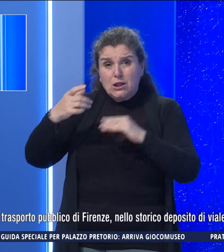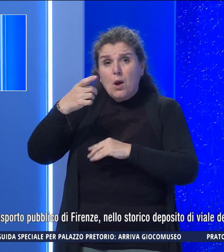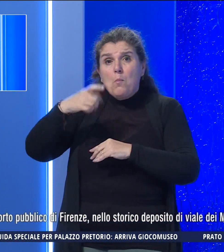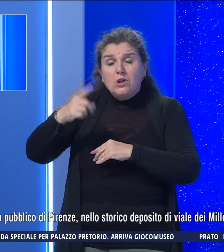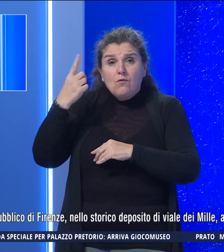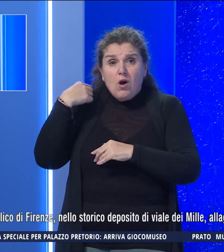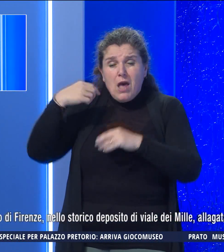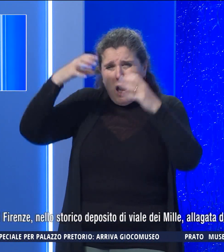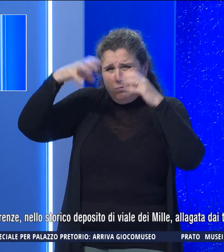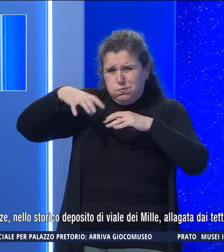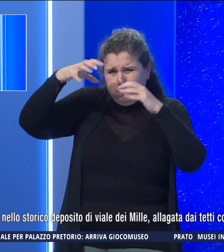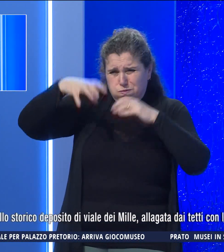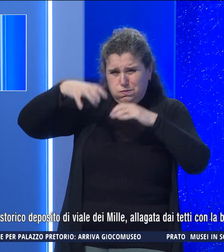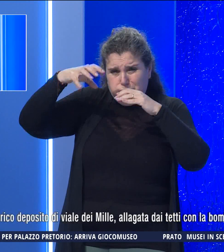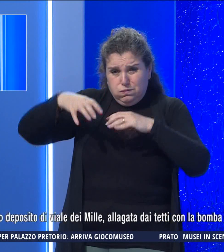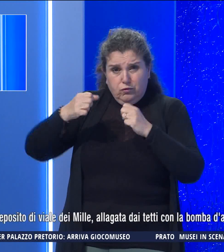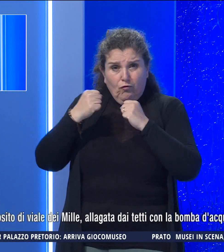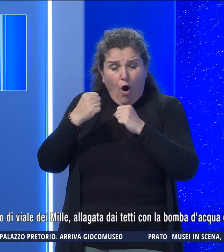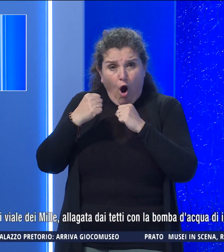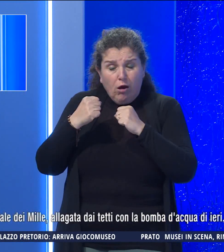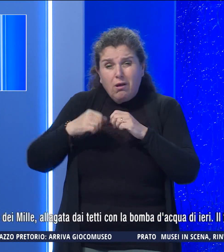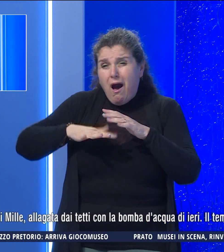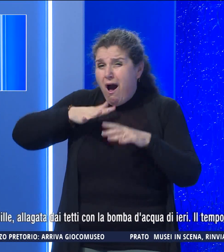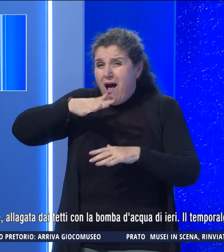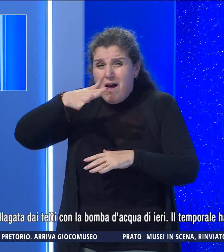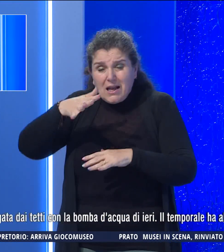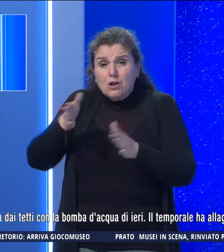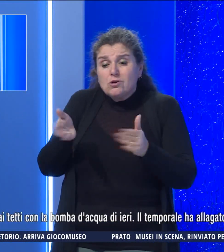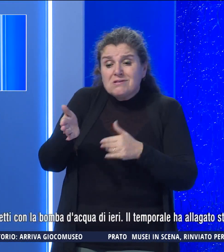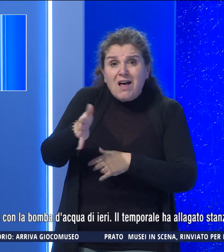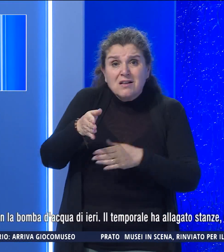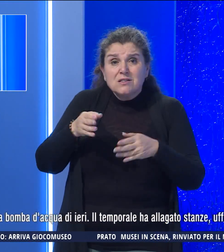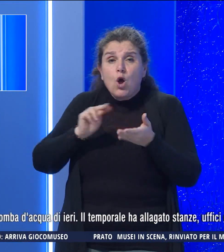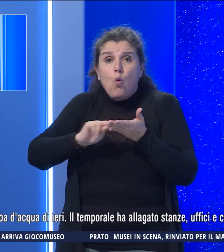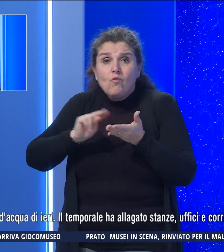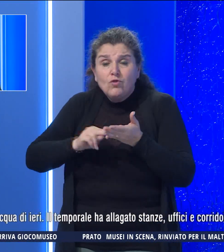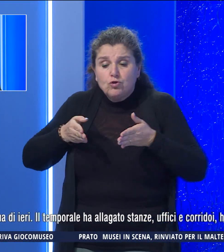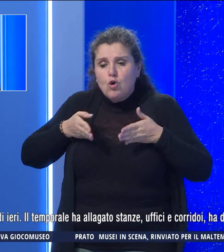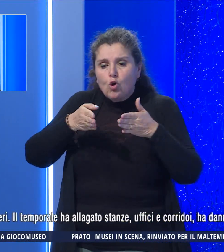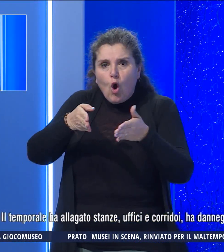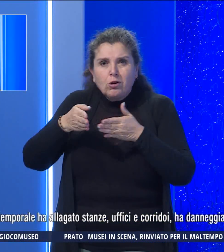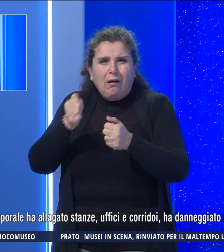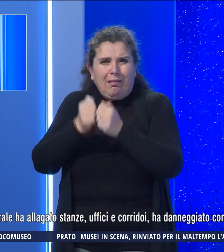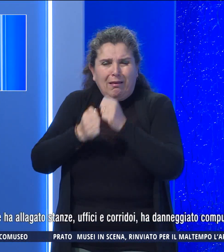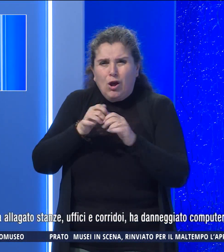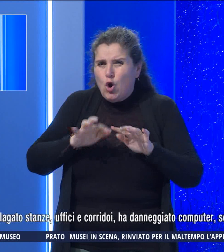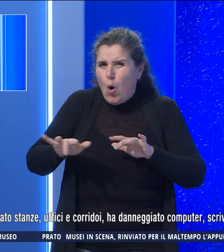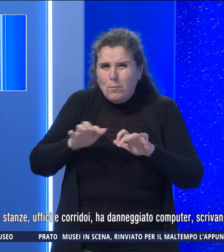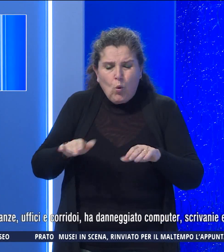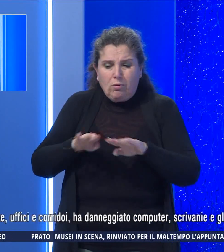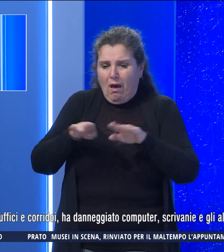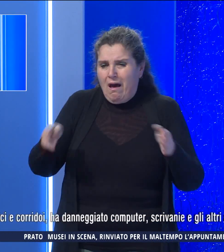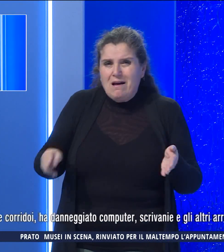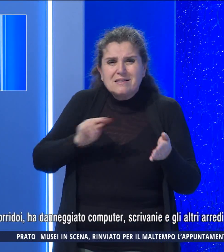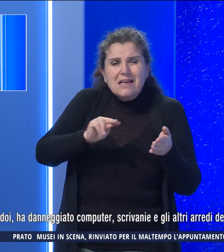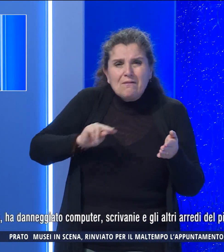'acqua di ieri. Il temporale ha allagato stanze, uffici e corridoi ha danneggiato i computer, scrivanie e